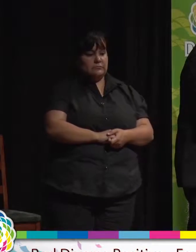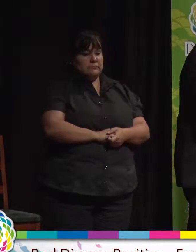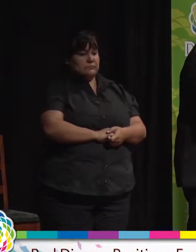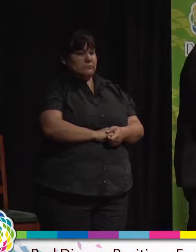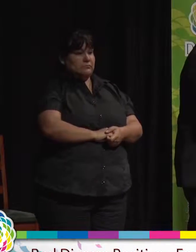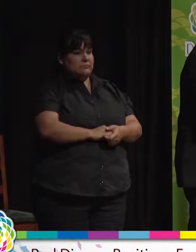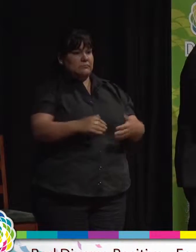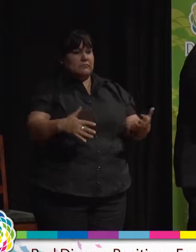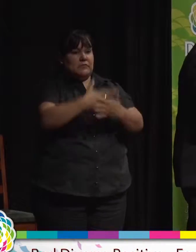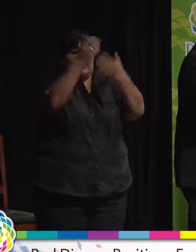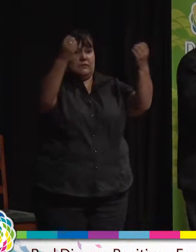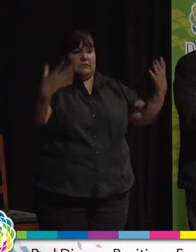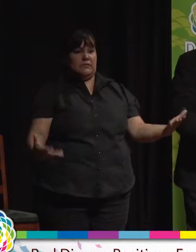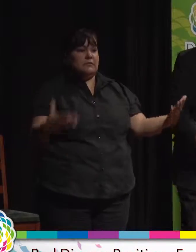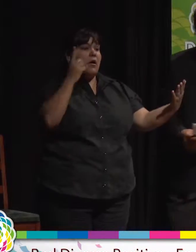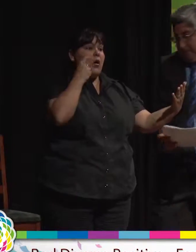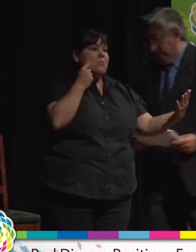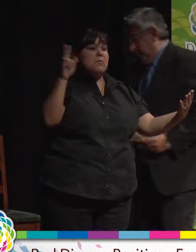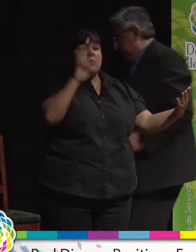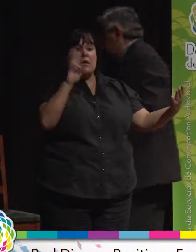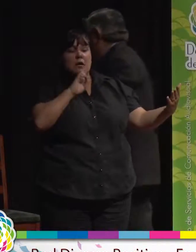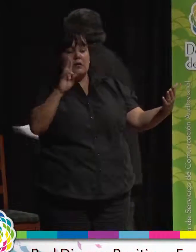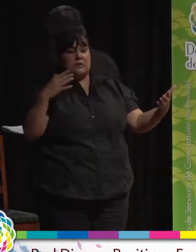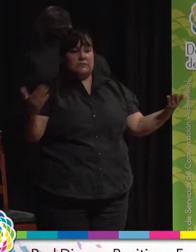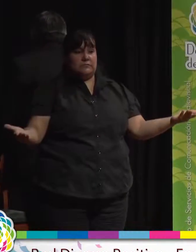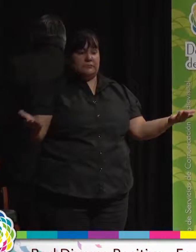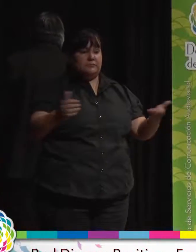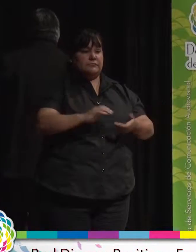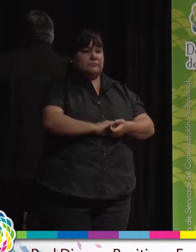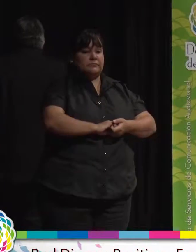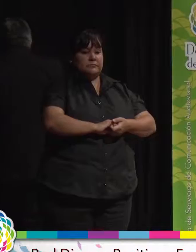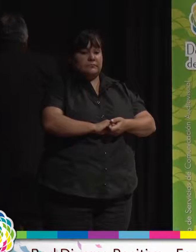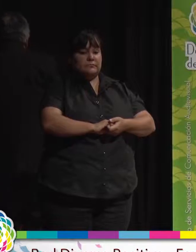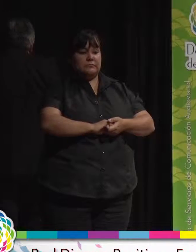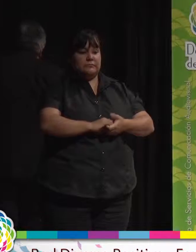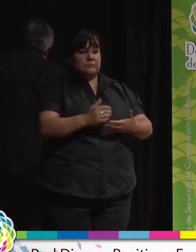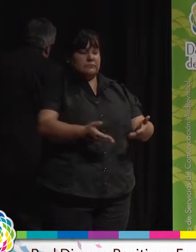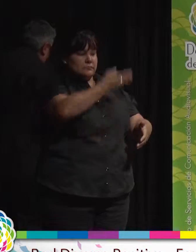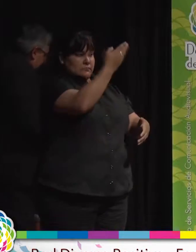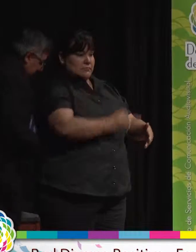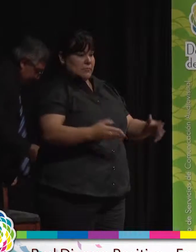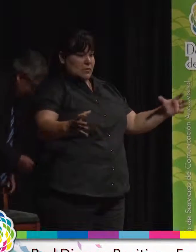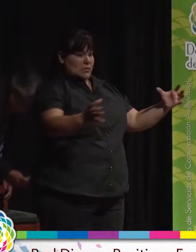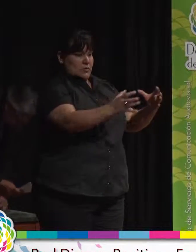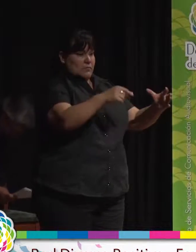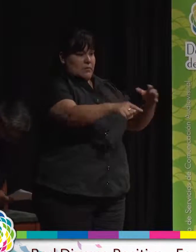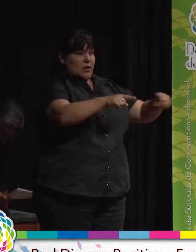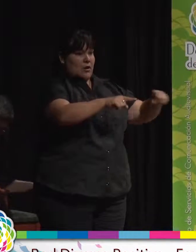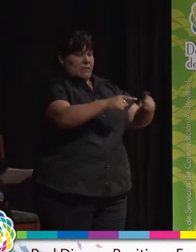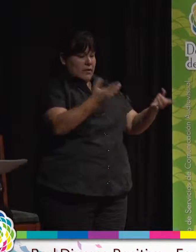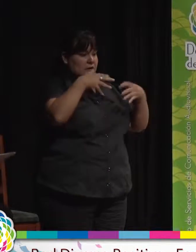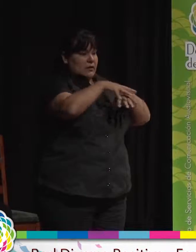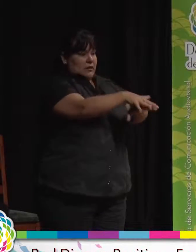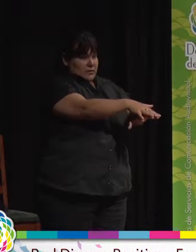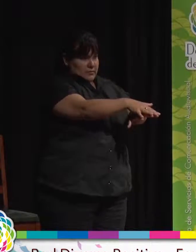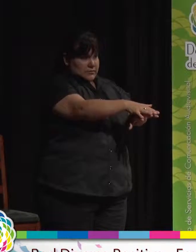Hola, buenos días para todas y todas. tardes. Bueno, yo soy coordinadora de la Red Diversa Positiva Formosa